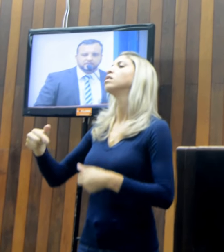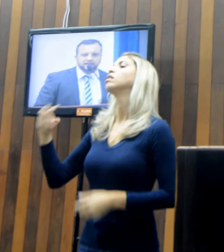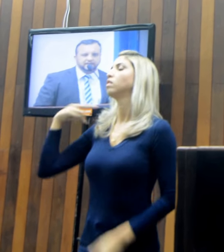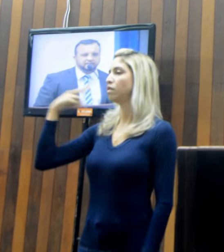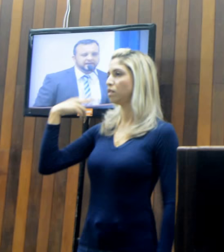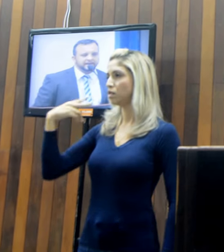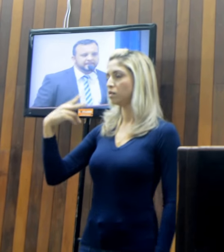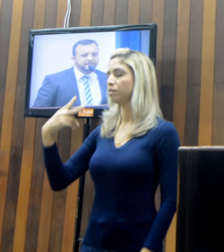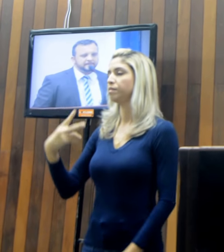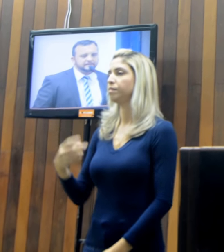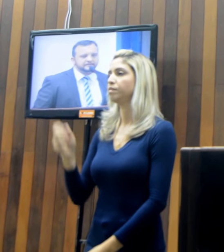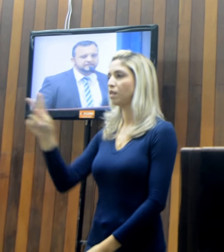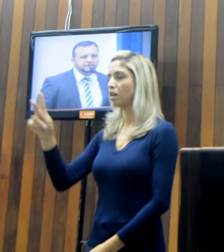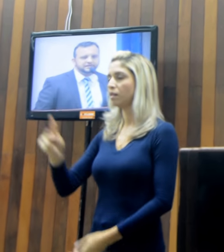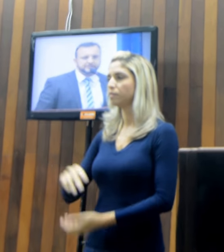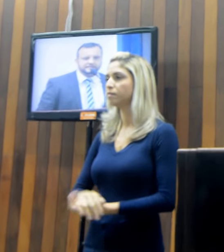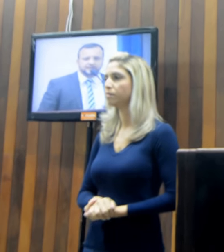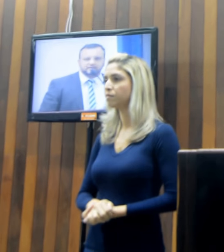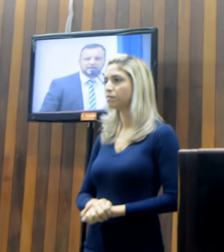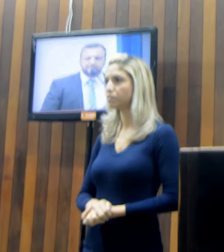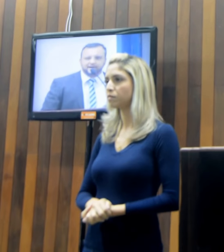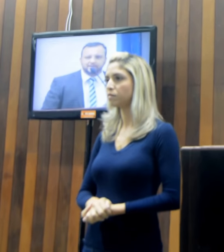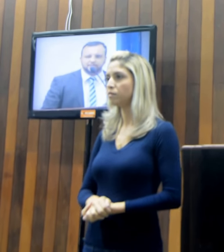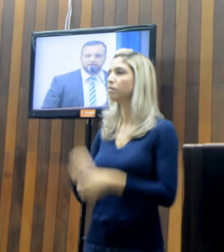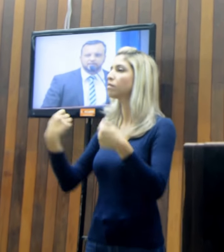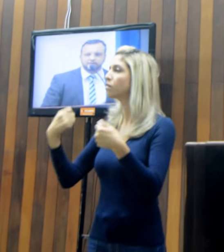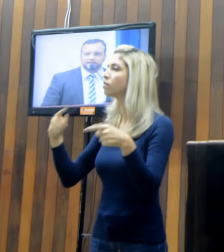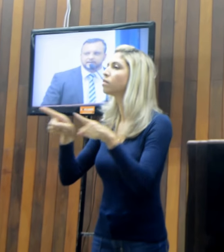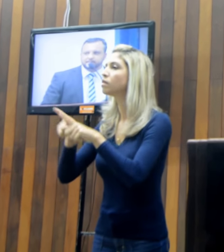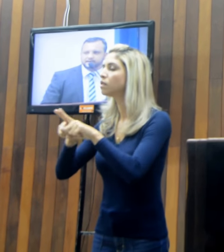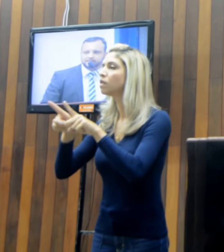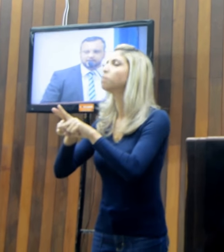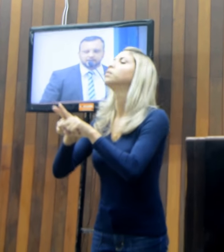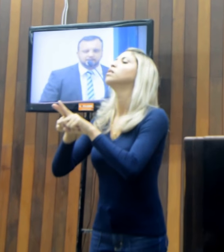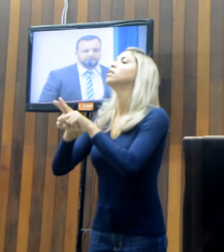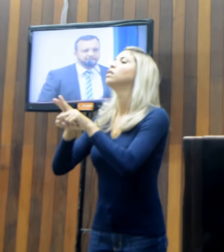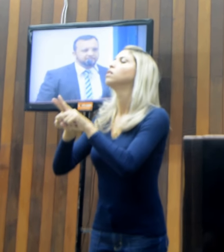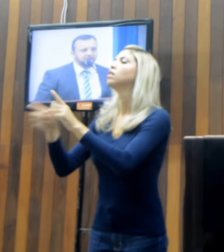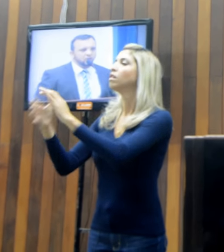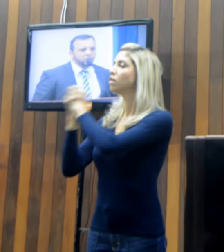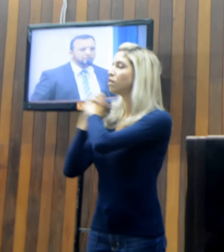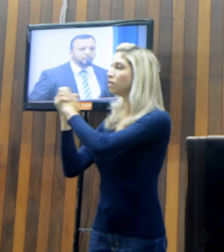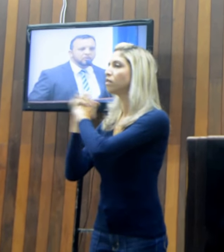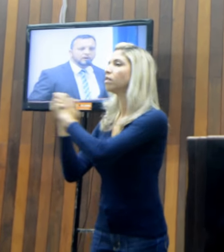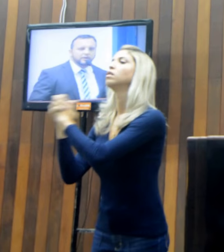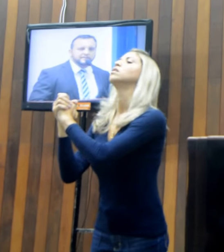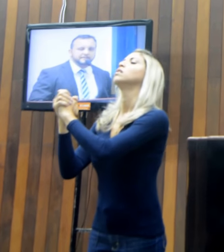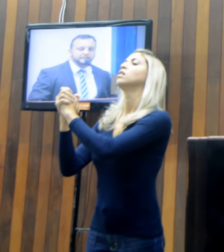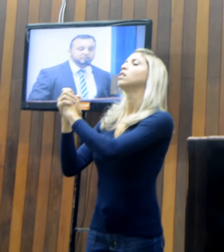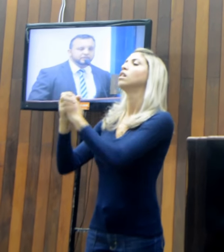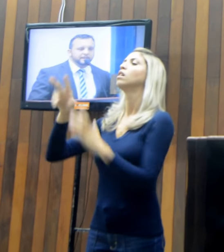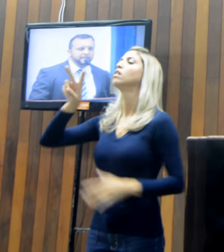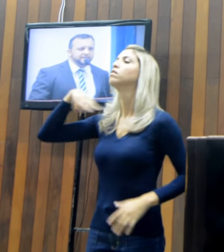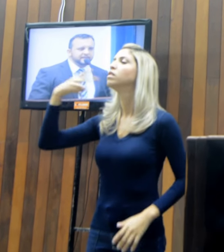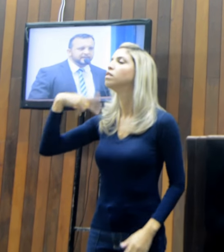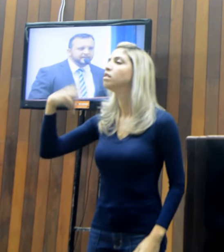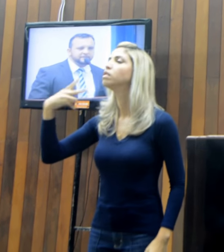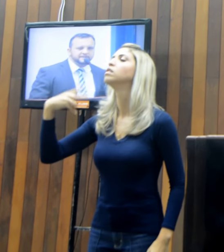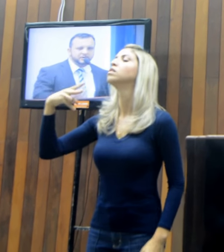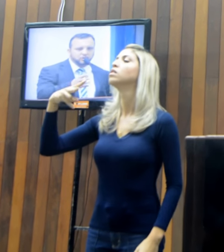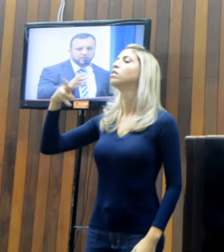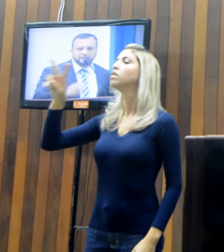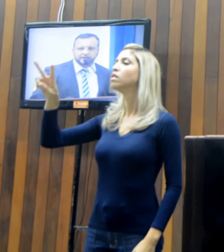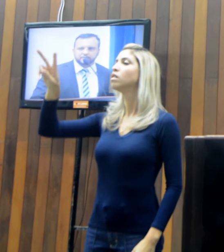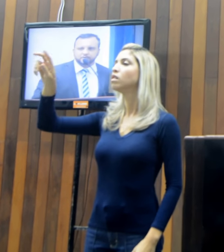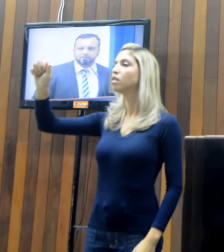Gostaria também de saudar a fala do vereador Nenel Jardim Esperança, que aqui ocupou a nossa tribuna e